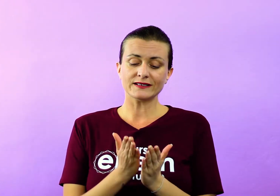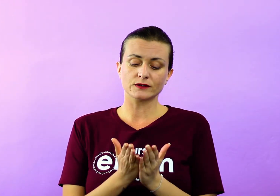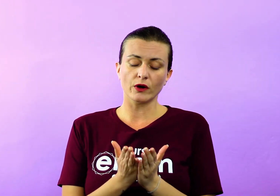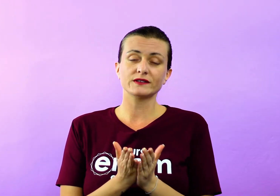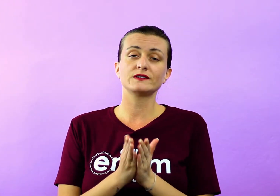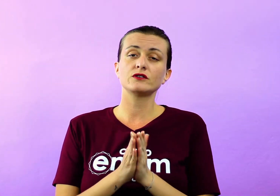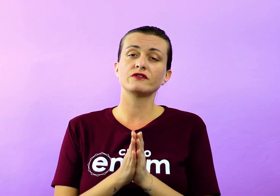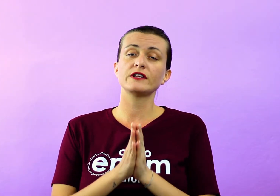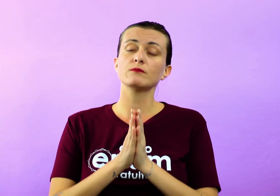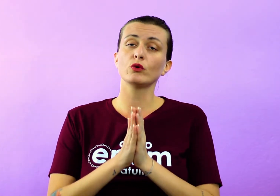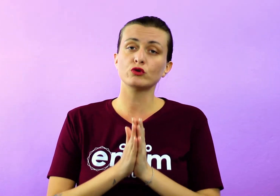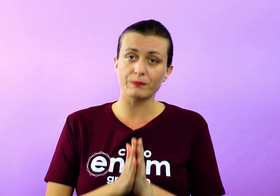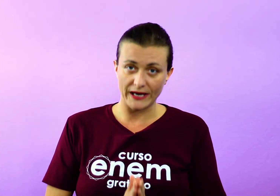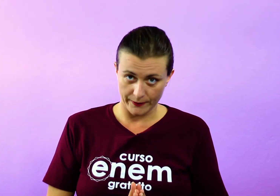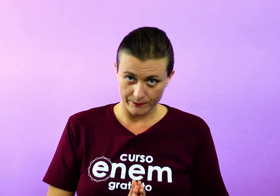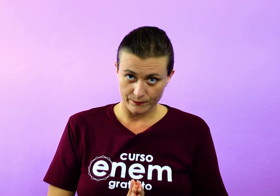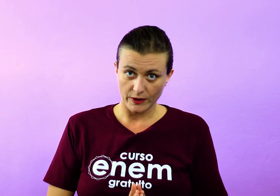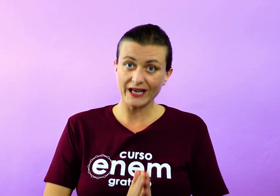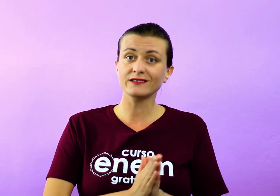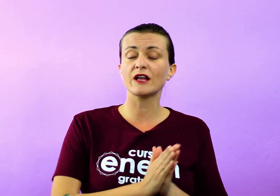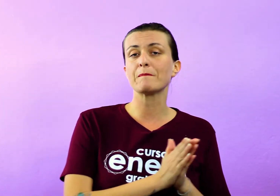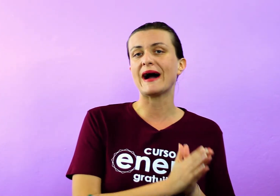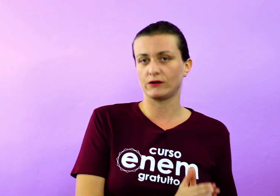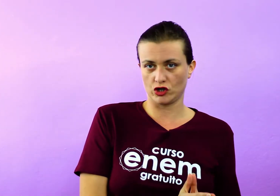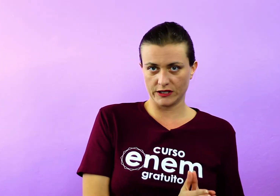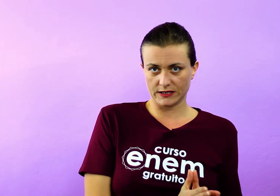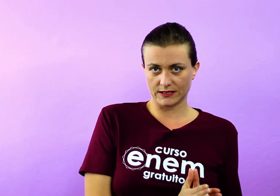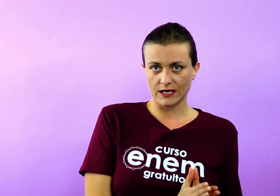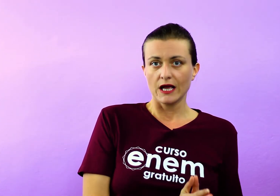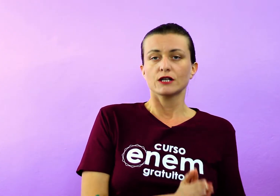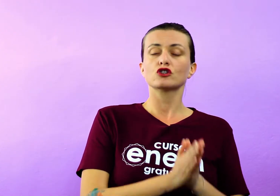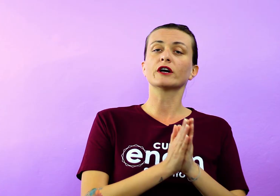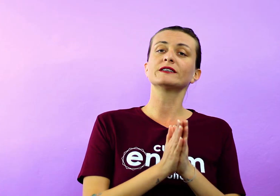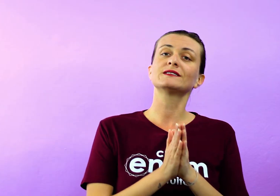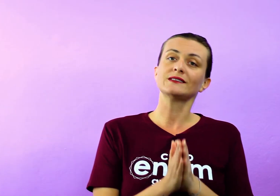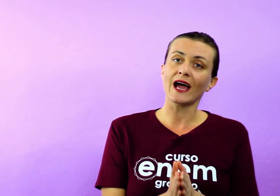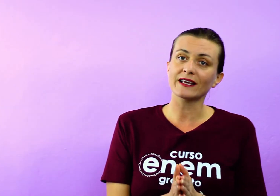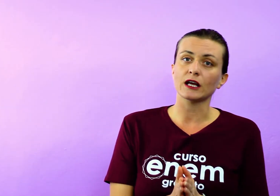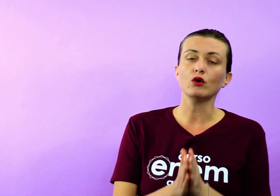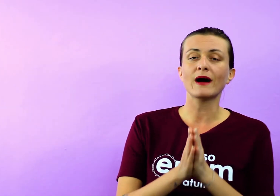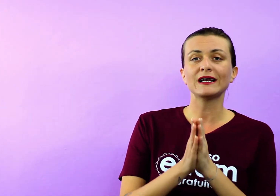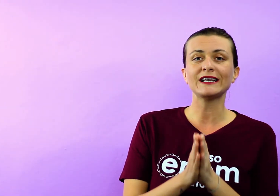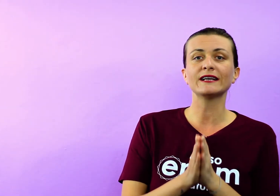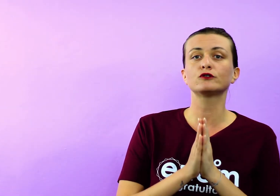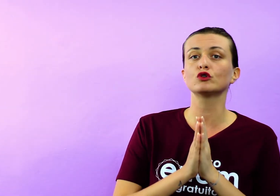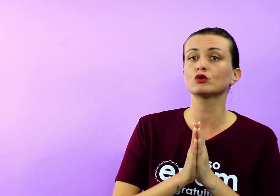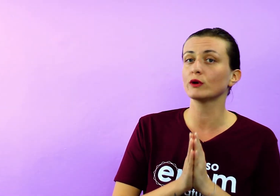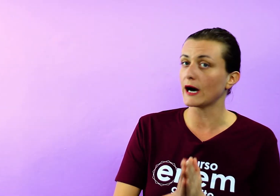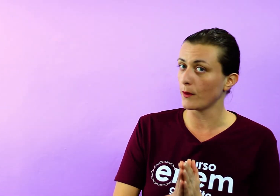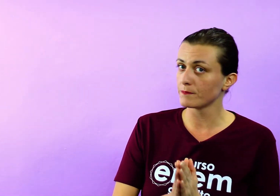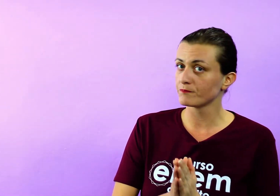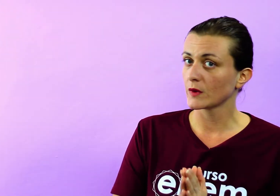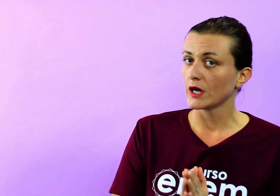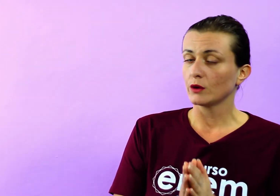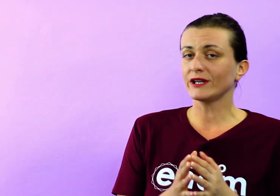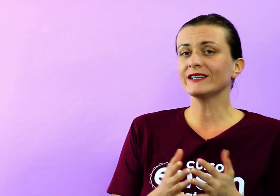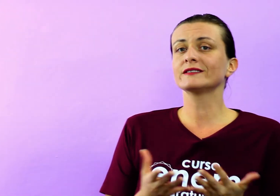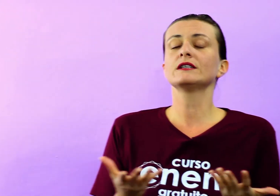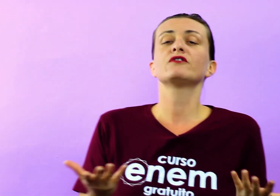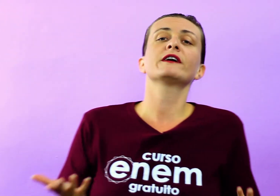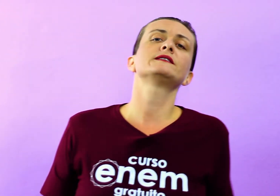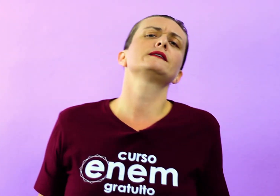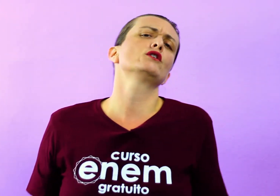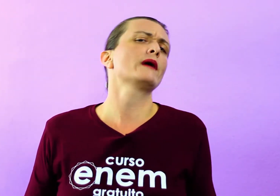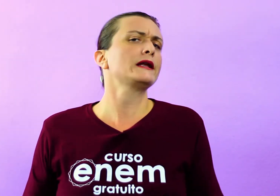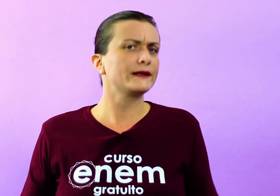E essas coisas se dividem muito bem em temáticas, só que seguem uma linha estrutural. O que